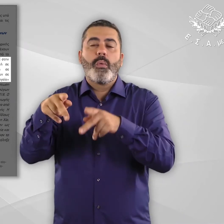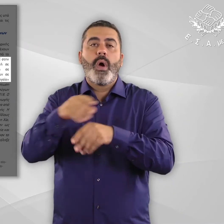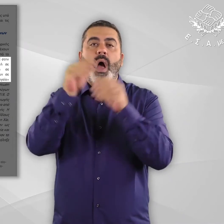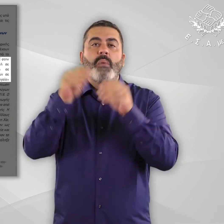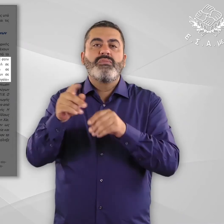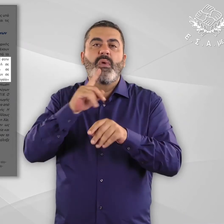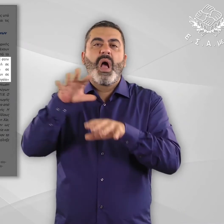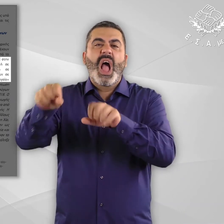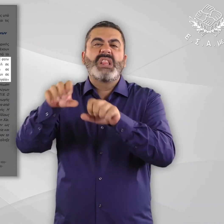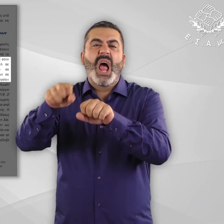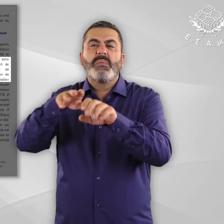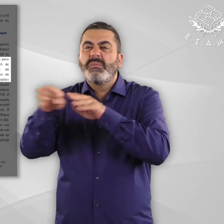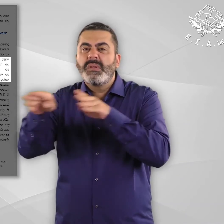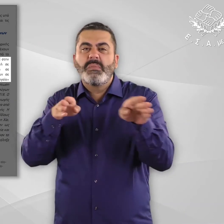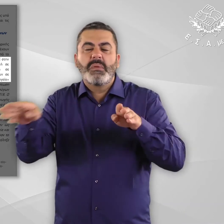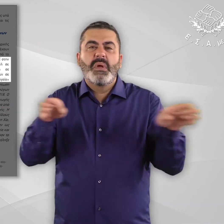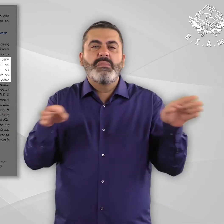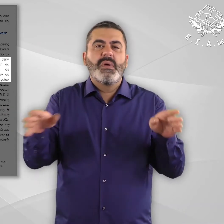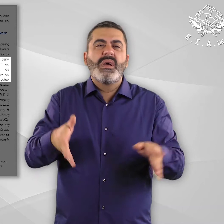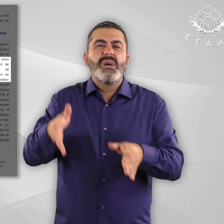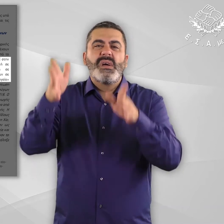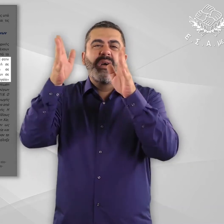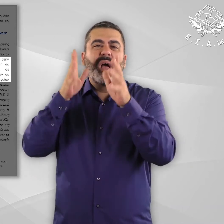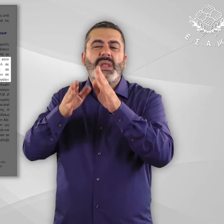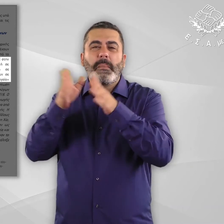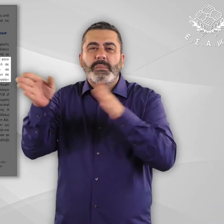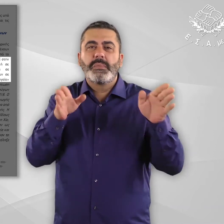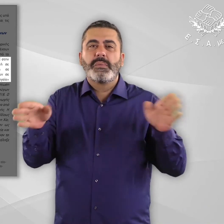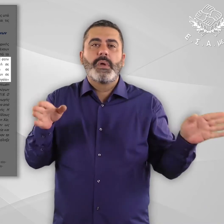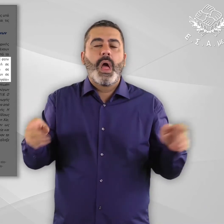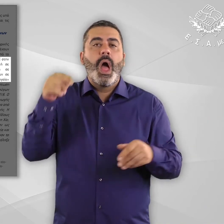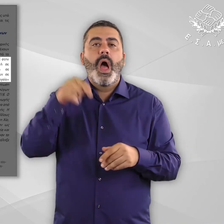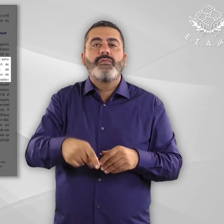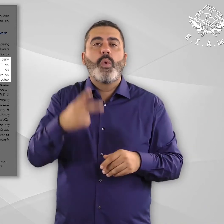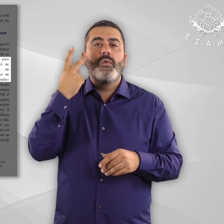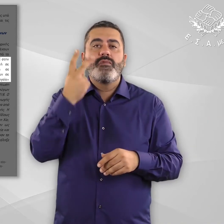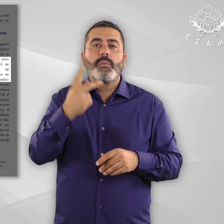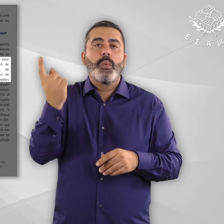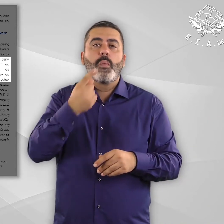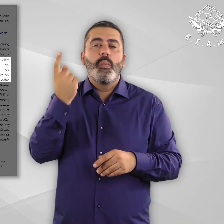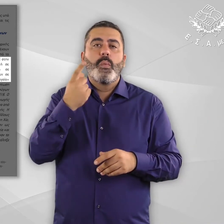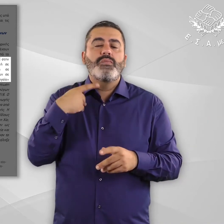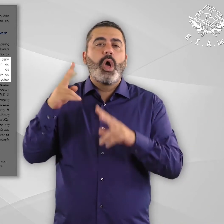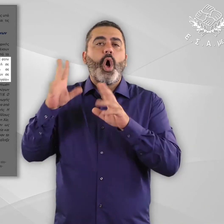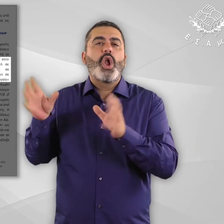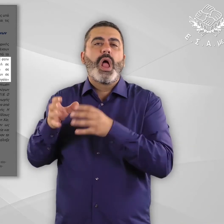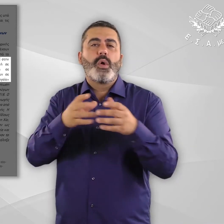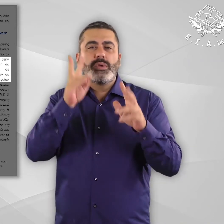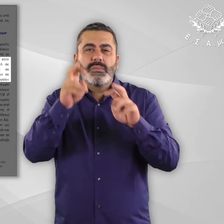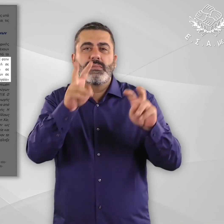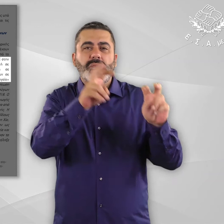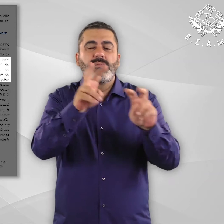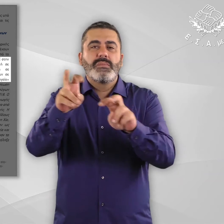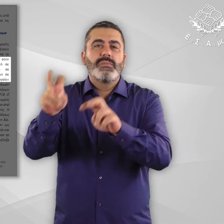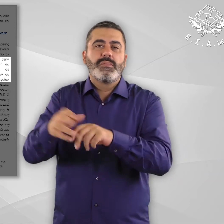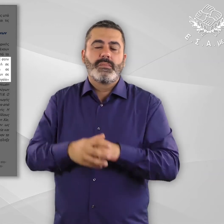επισφαλή συνθήκες ταίβασης σε καταλήψεις ή σε εγκαταλληλμένα κτίρια στην Αθήνα, όπως διαπιστώνουν σε έκθεσή τους οι οργανώσεις